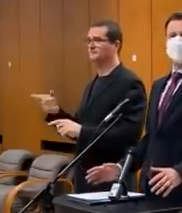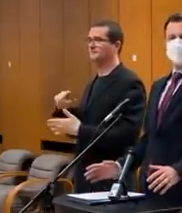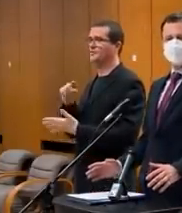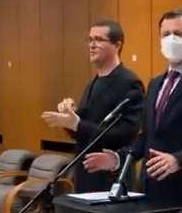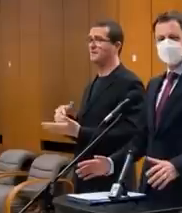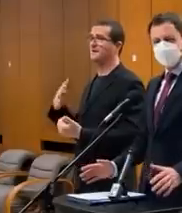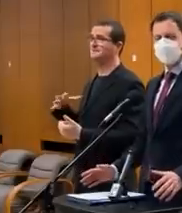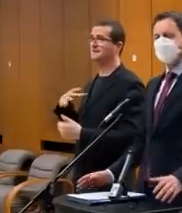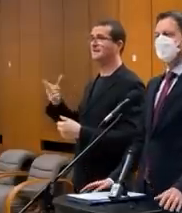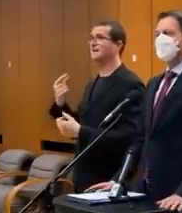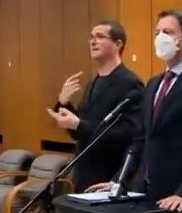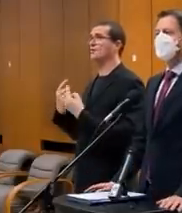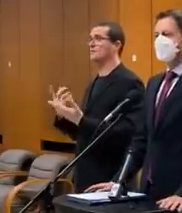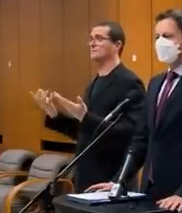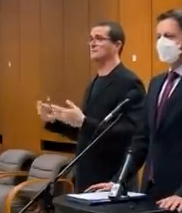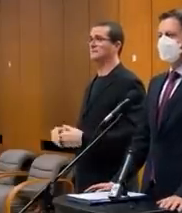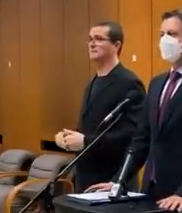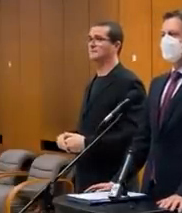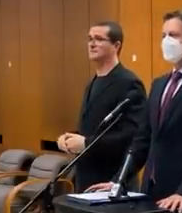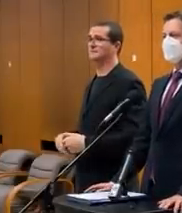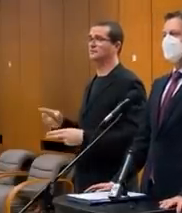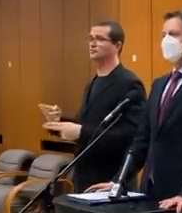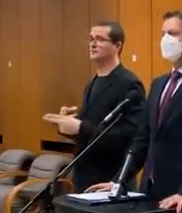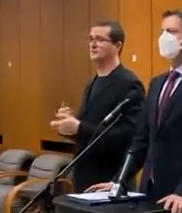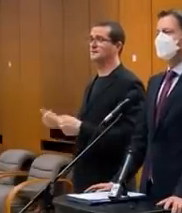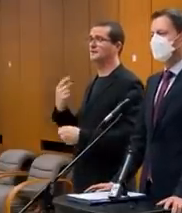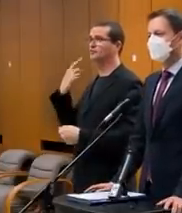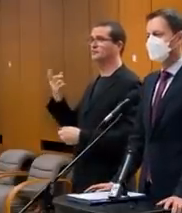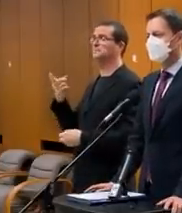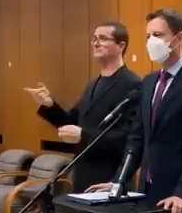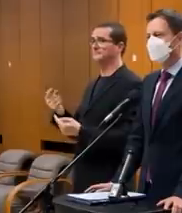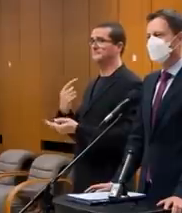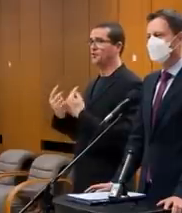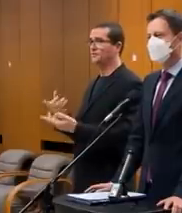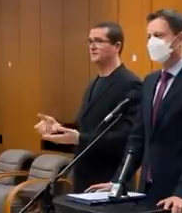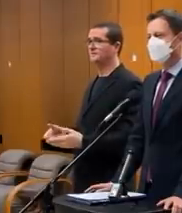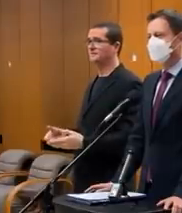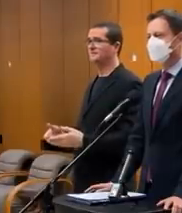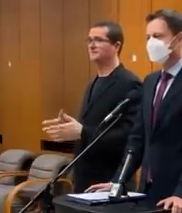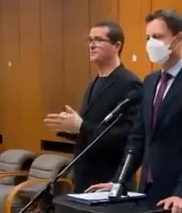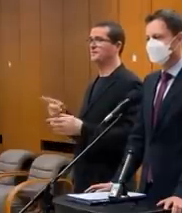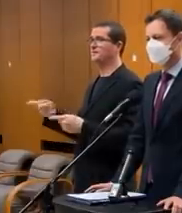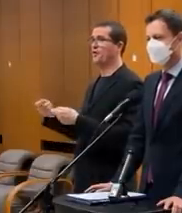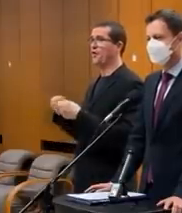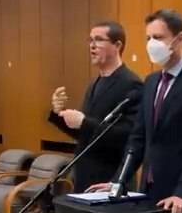otázky, že chcete vedieť, či sa dohodne. No, tak... A čo si myslíte vy? Dohodne sa? No, povedaná vláda.